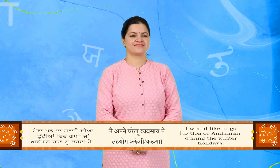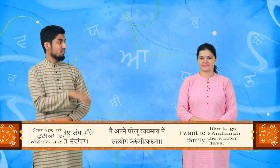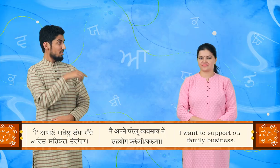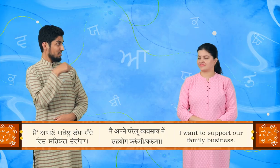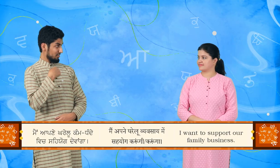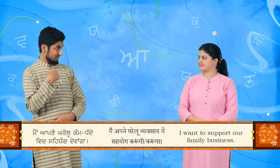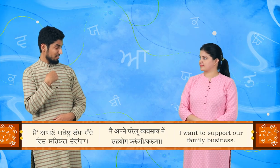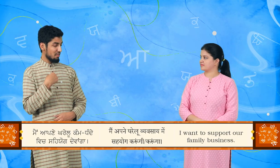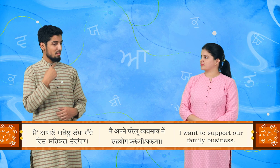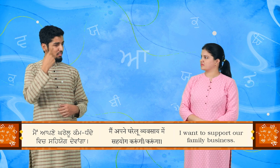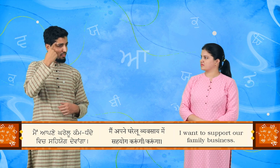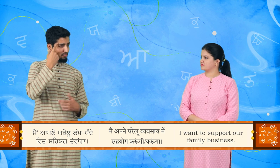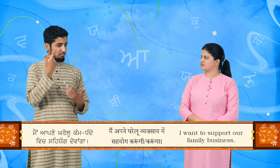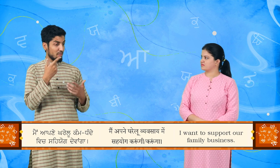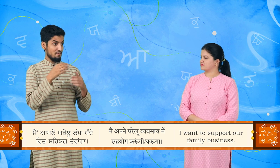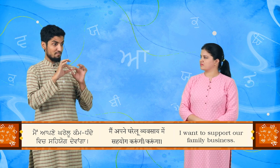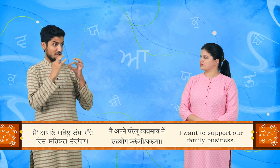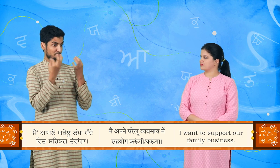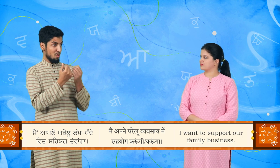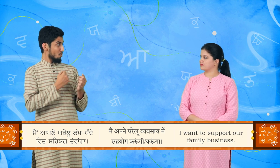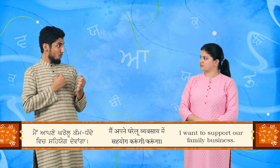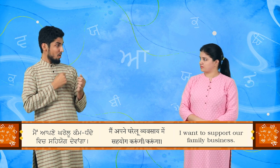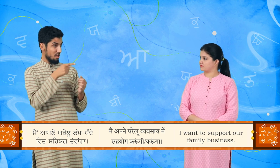मैं अपने करेलू कम तंदे फिज सहयूग देवांगा.